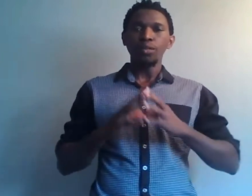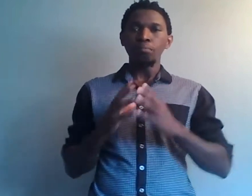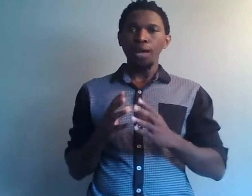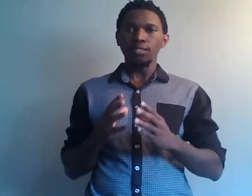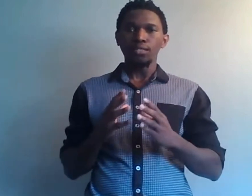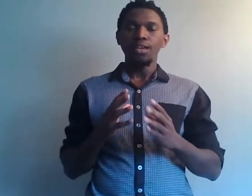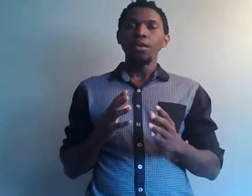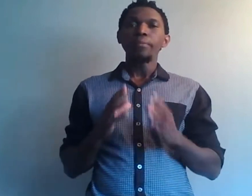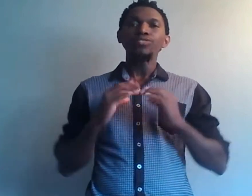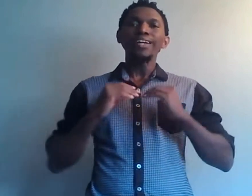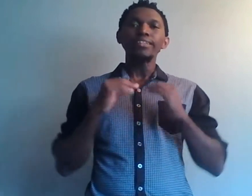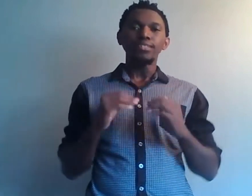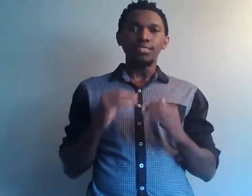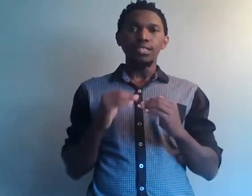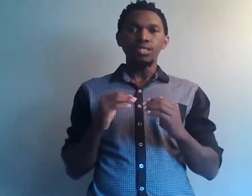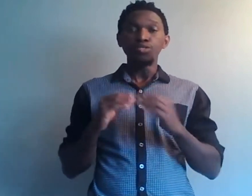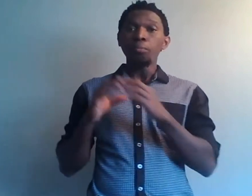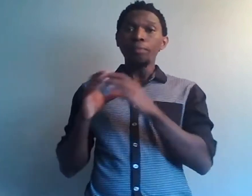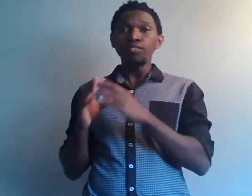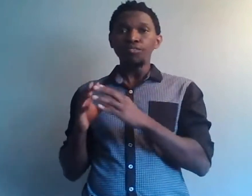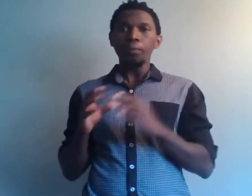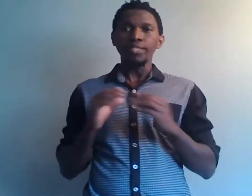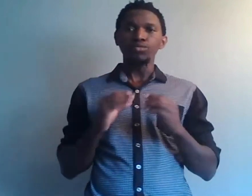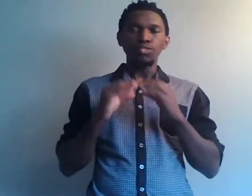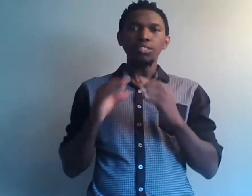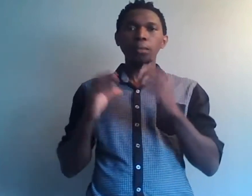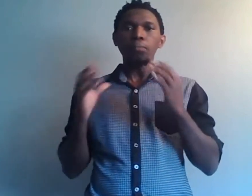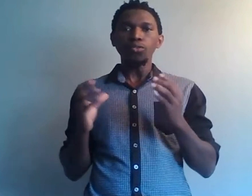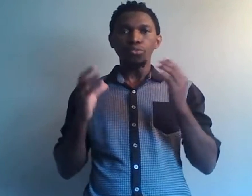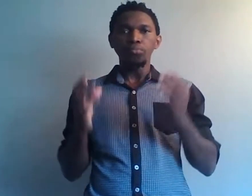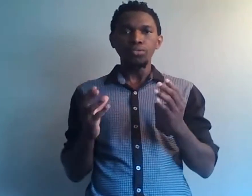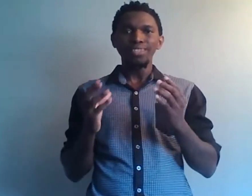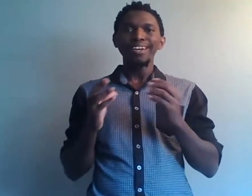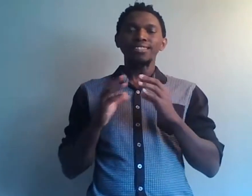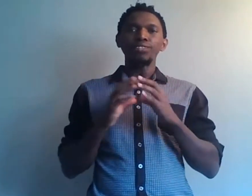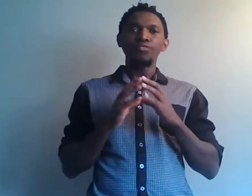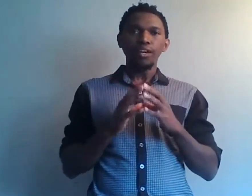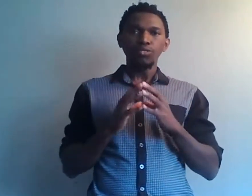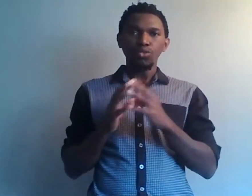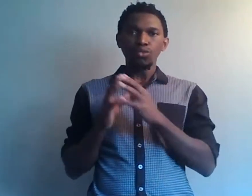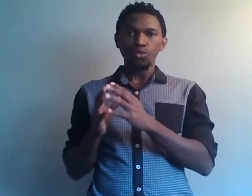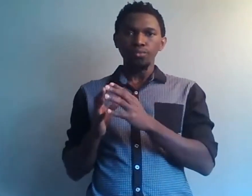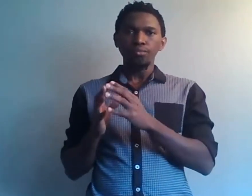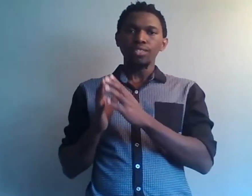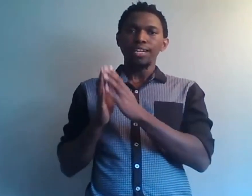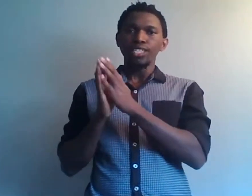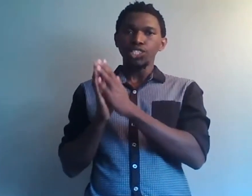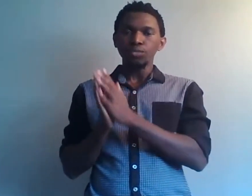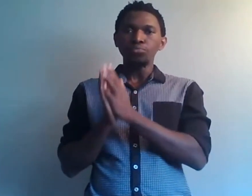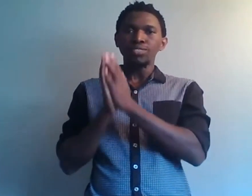impact, mais tu vas décider de ne pas le faire parce que ce qui t'importe le plus, c'est de faire en sorte que les gens puissent